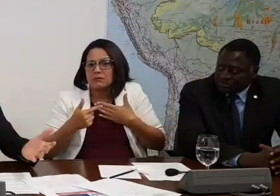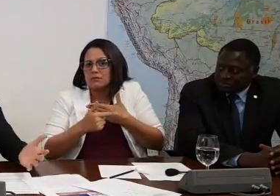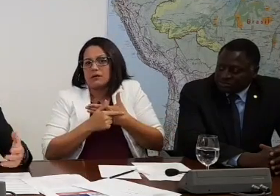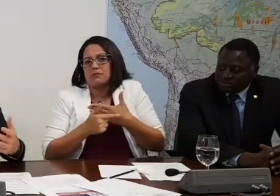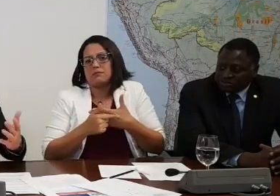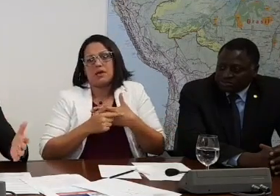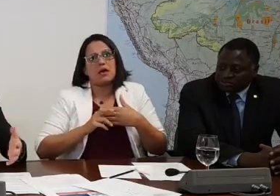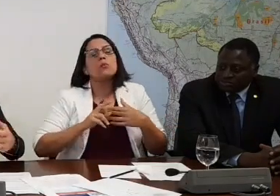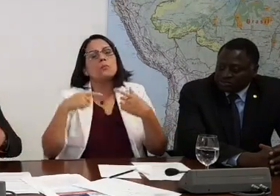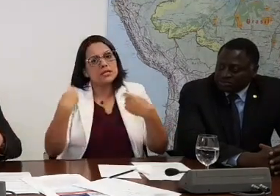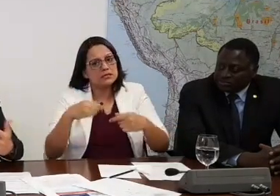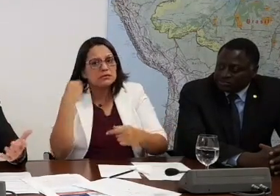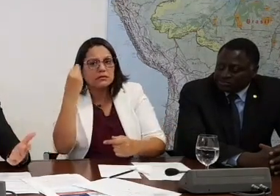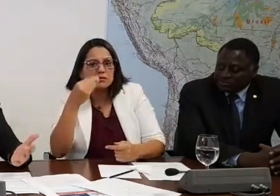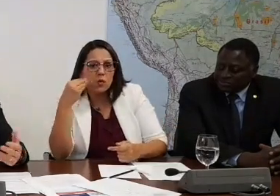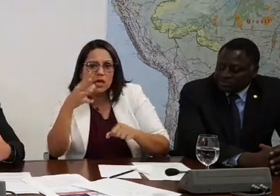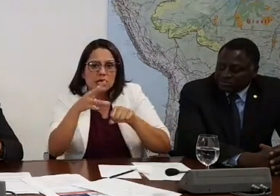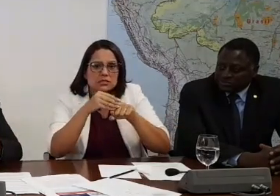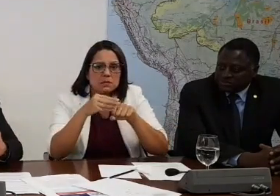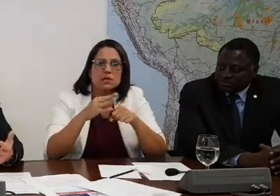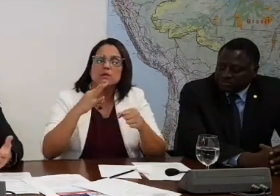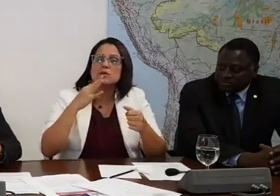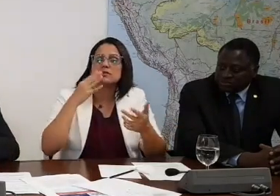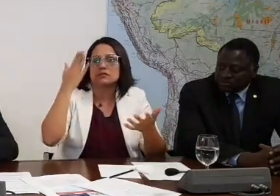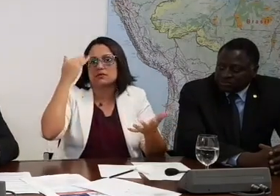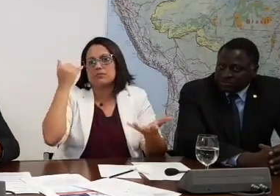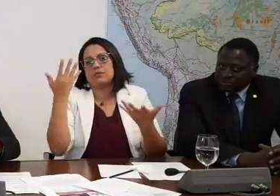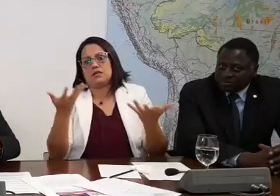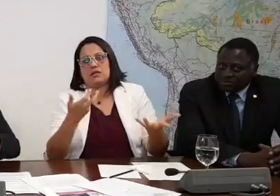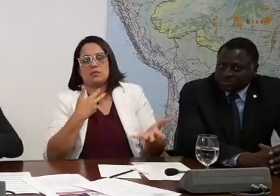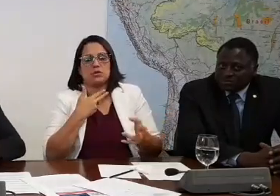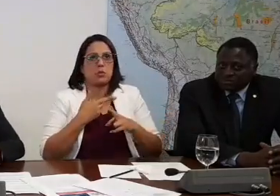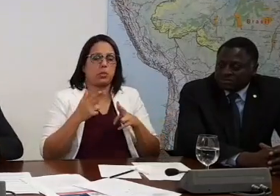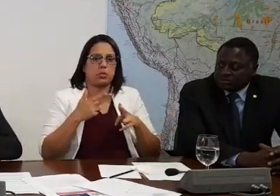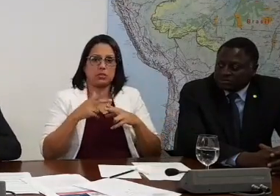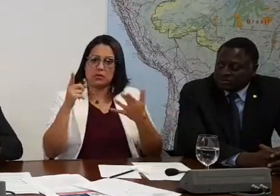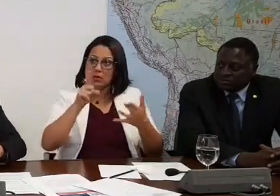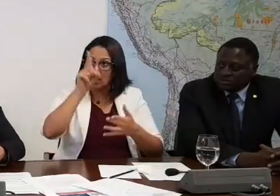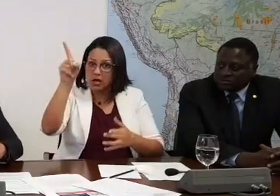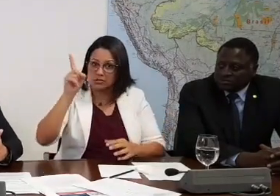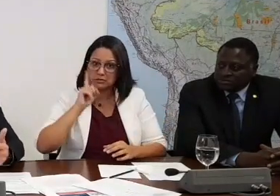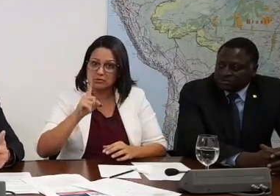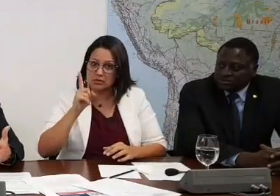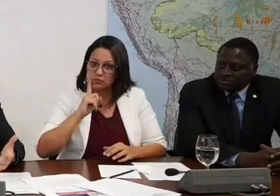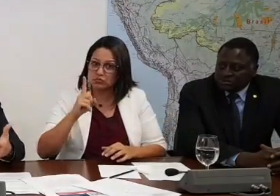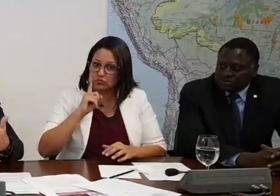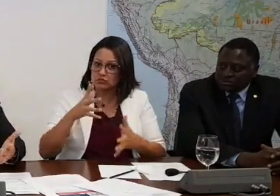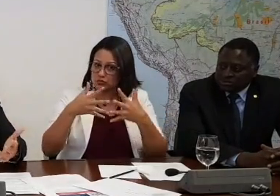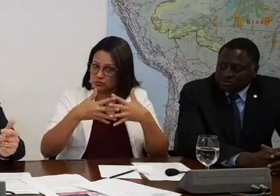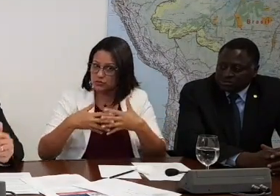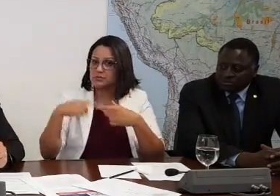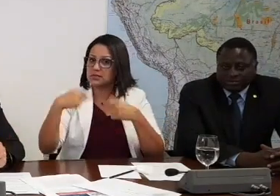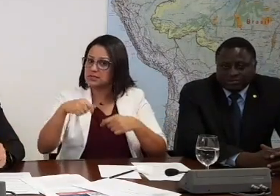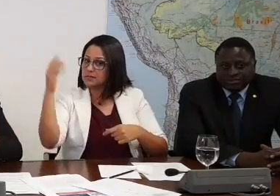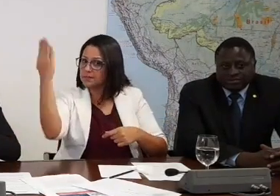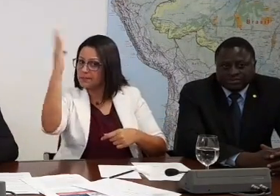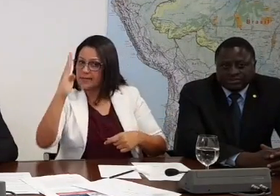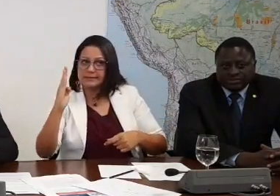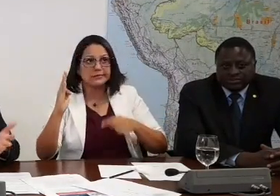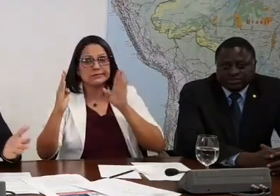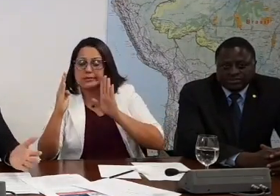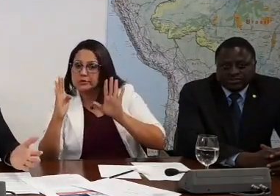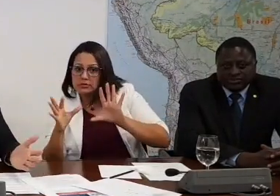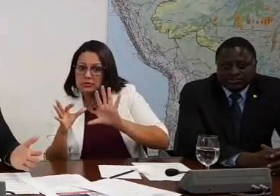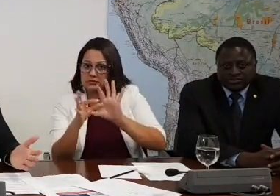apenas cartão de visita, tudo bem. É pra fazer o meio de campo, né? Há interesse do americano se aprofundar nas relações comerciais com o Brasil? Sim. O